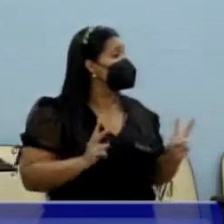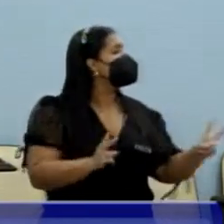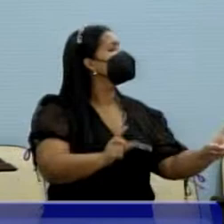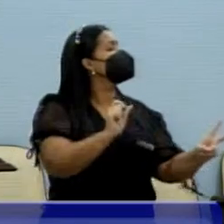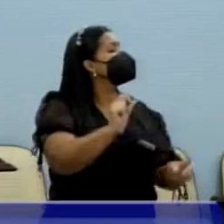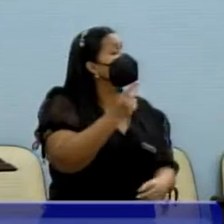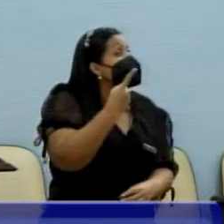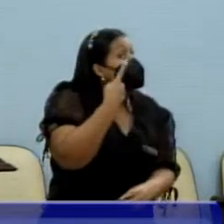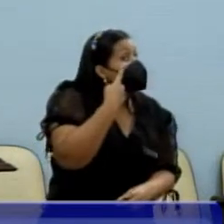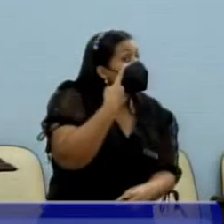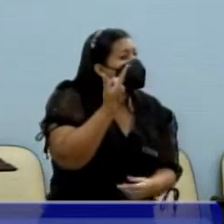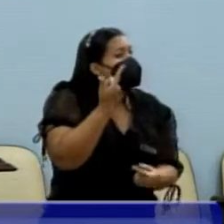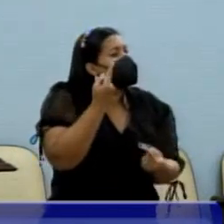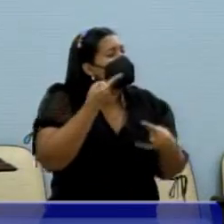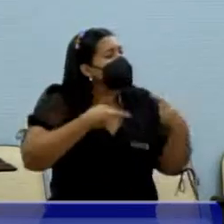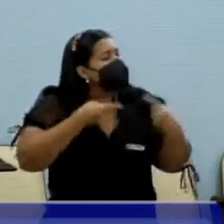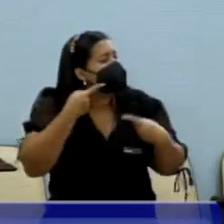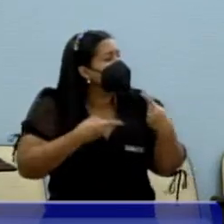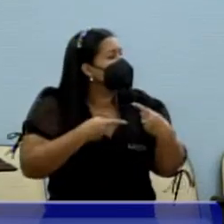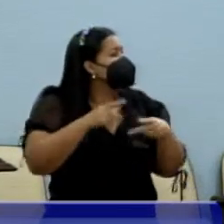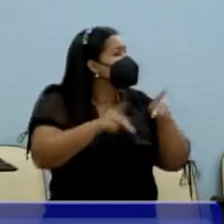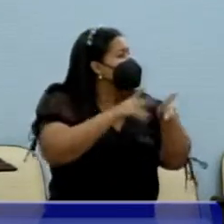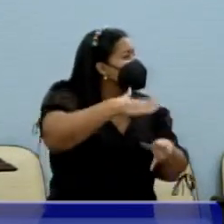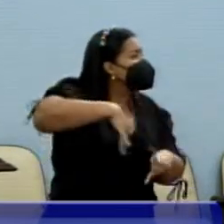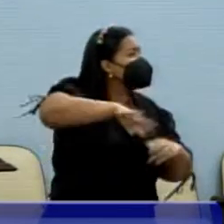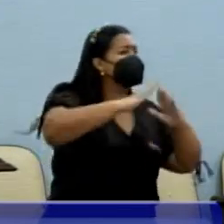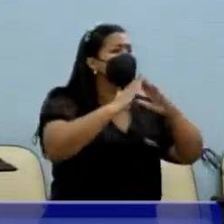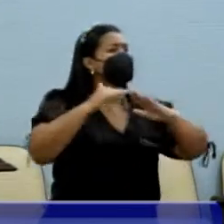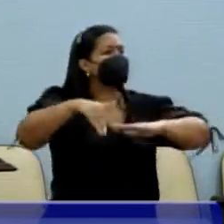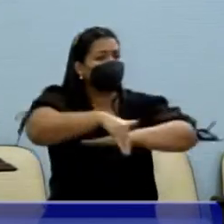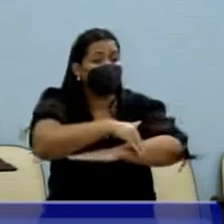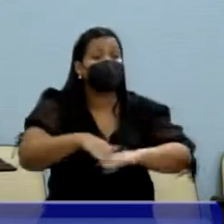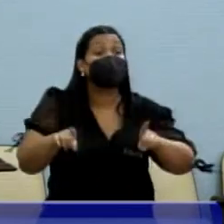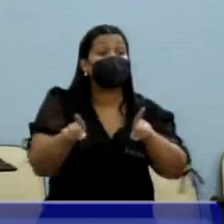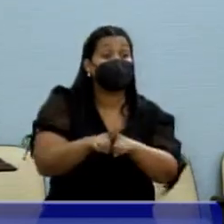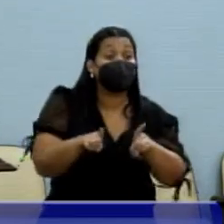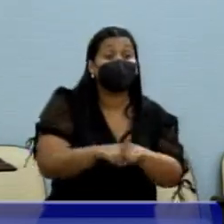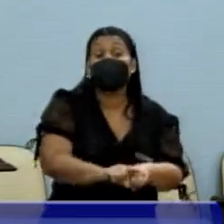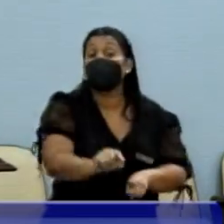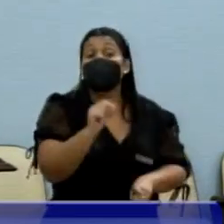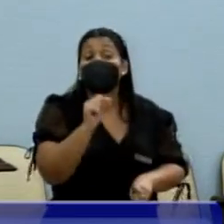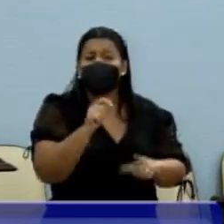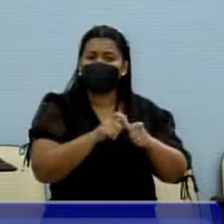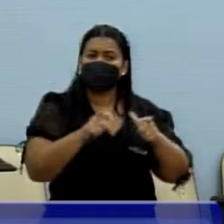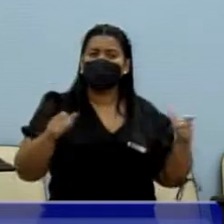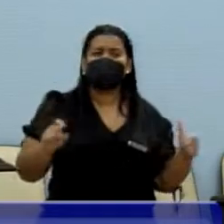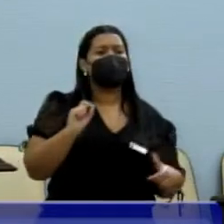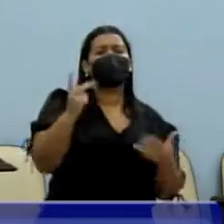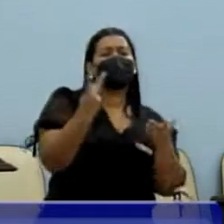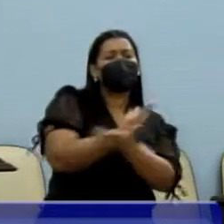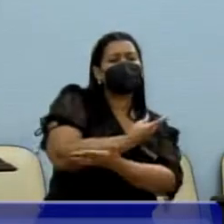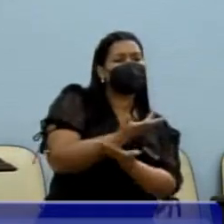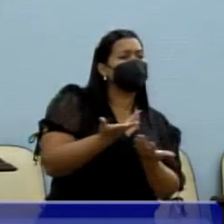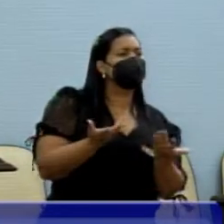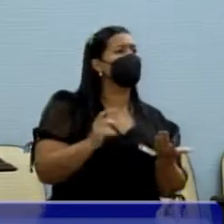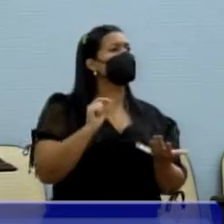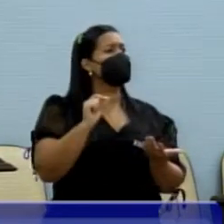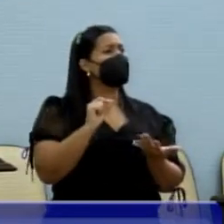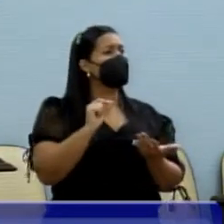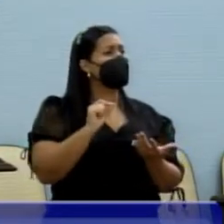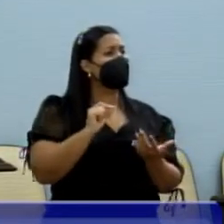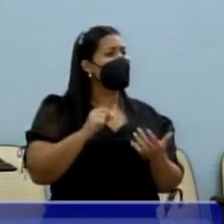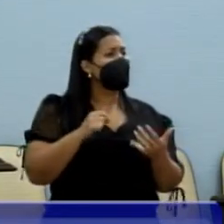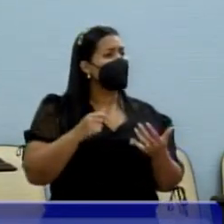observando e discutindo a questão da população de rua e também ampliar para o que está acontecendo na nossa rede de proteção